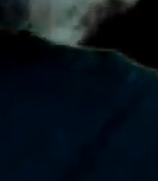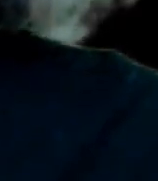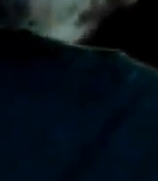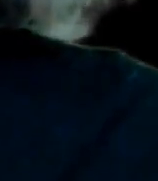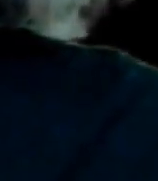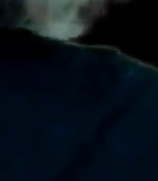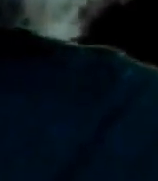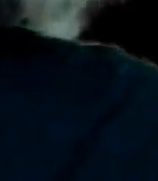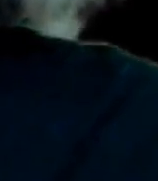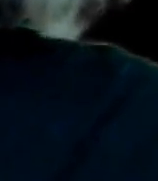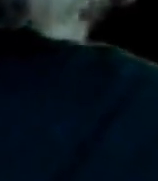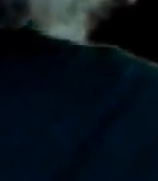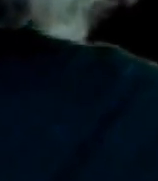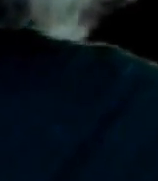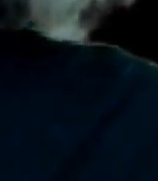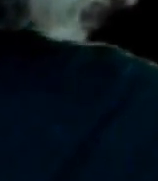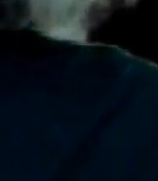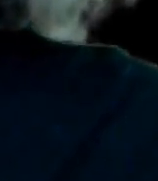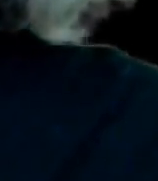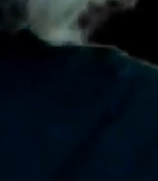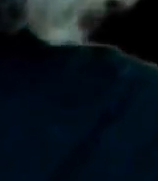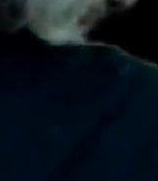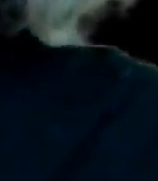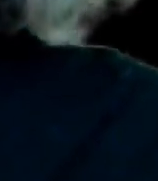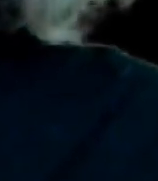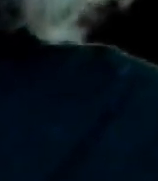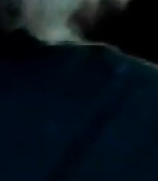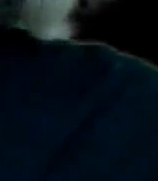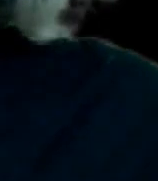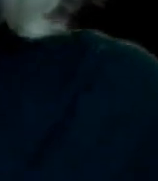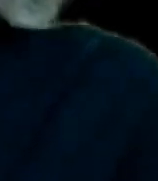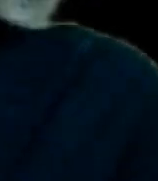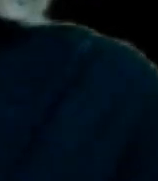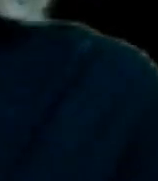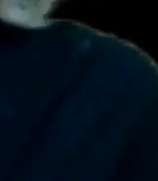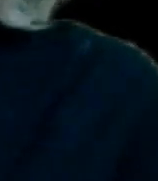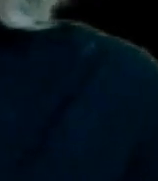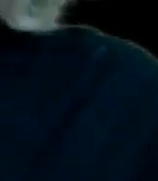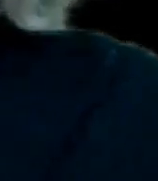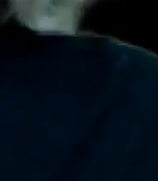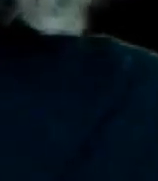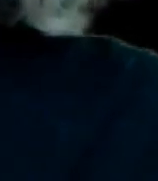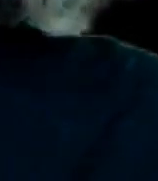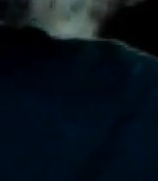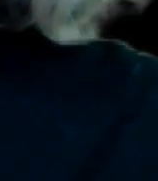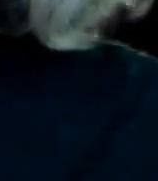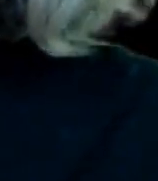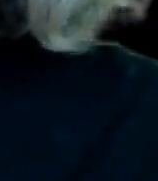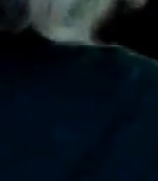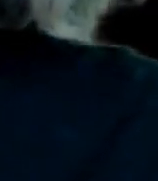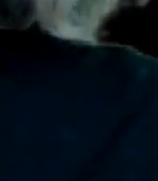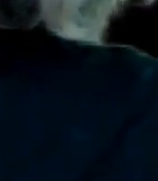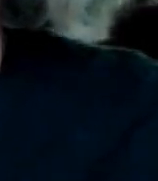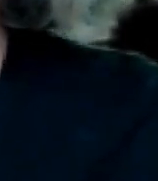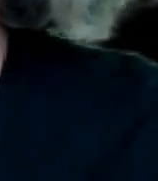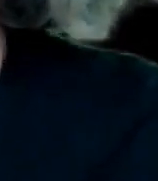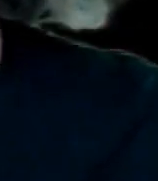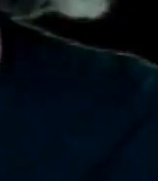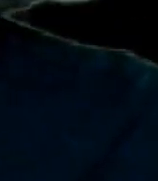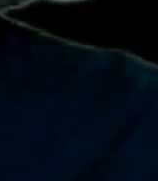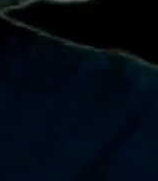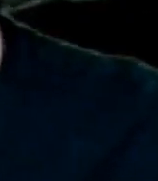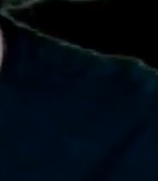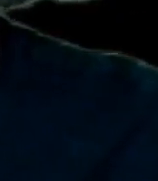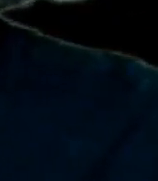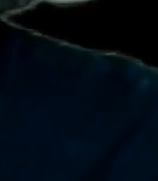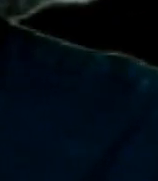Toluca está muy cerca de la Ciudad de México Sí, pero de todos modos es gasto Y tú sabes que